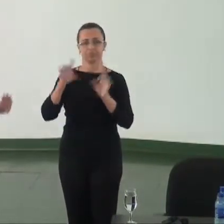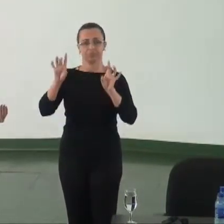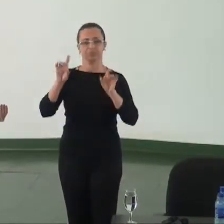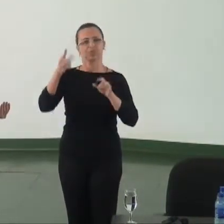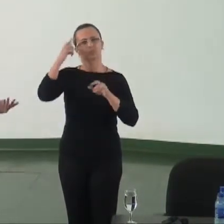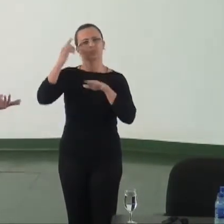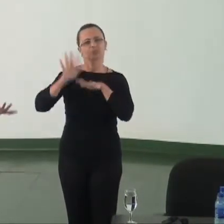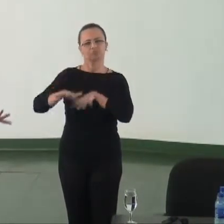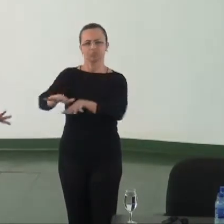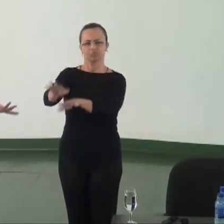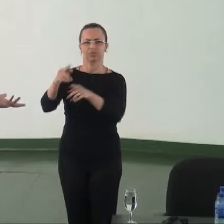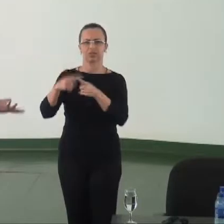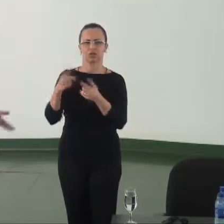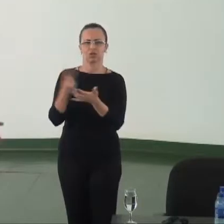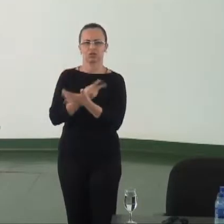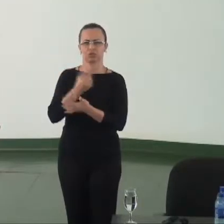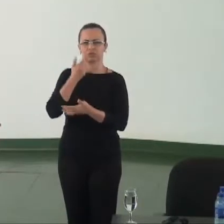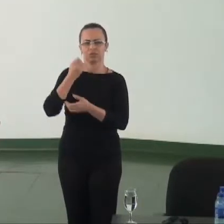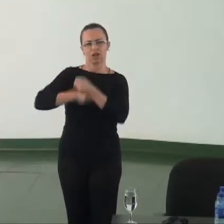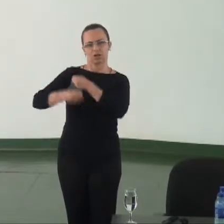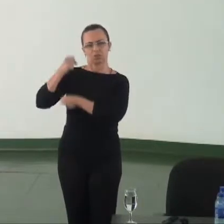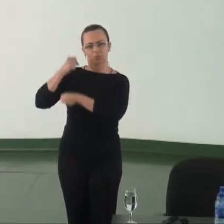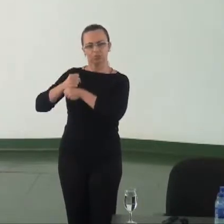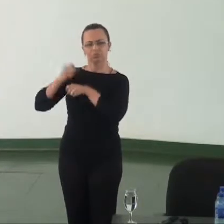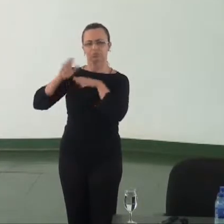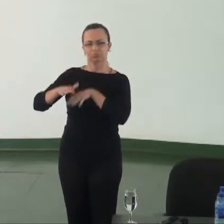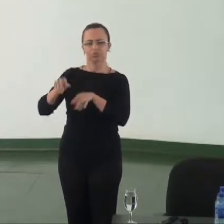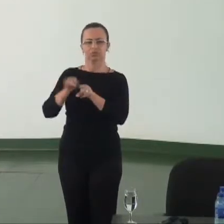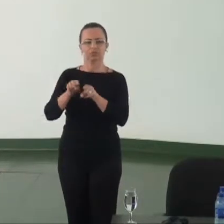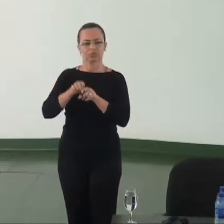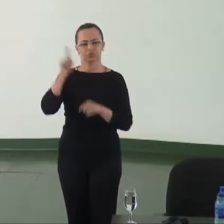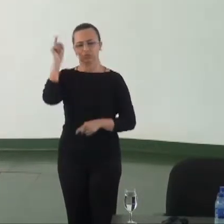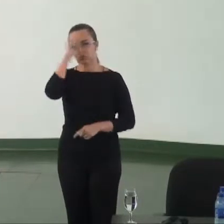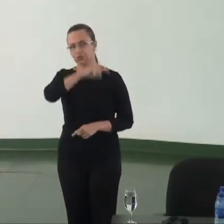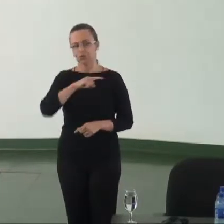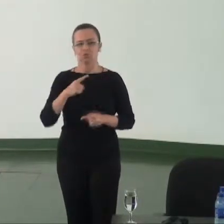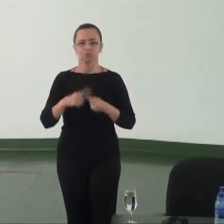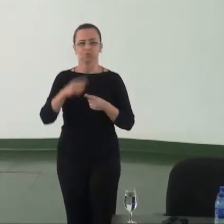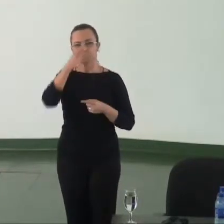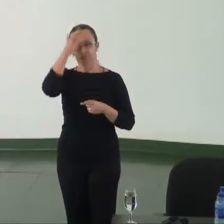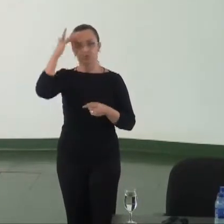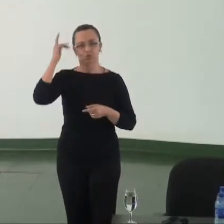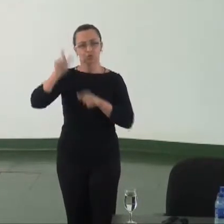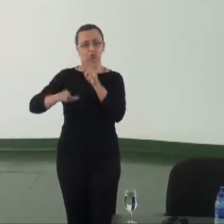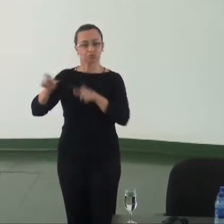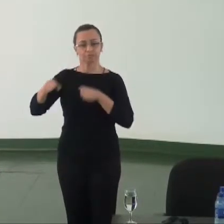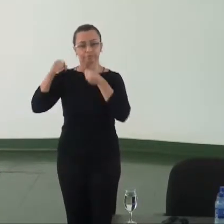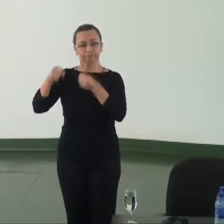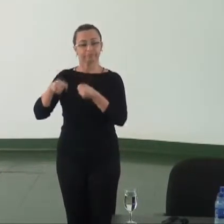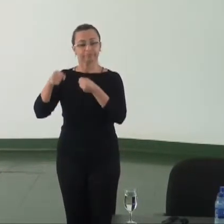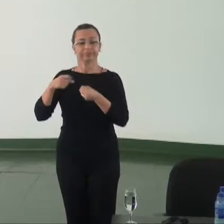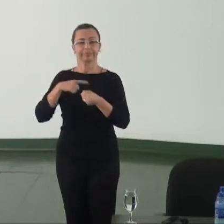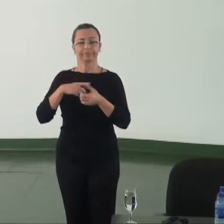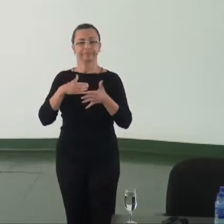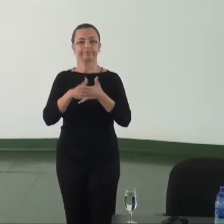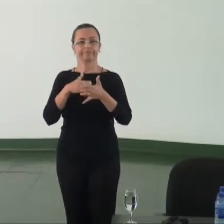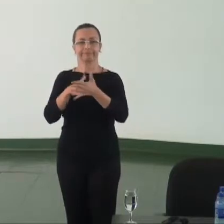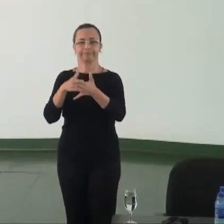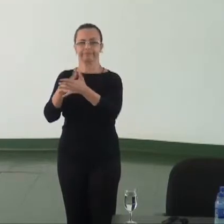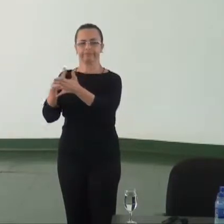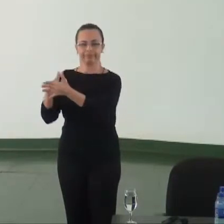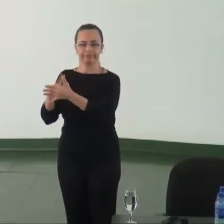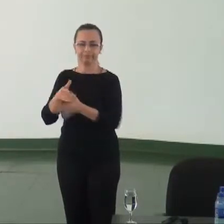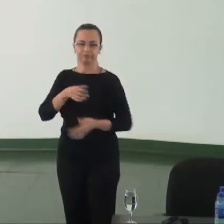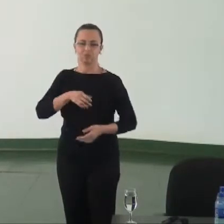das manifestações que estão acontecendo desde o ano passado e das dificuldades que os manifestantes têm encontrado com a repressão